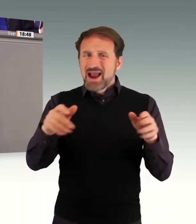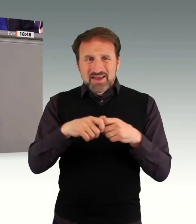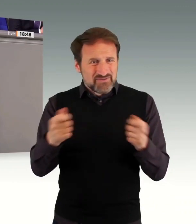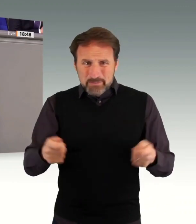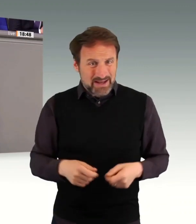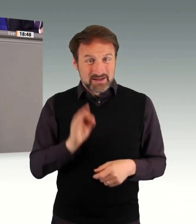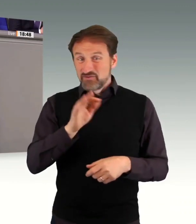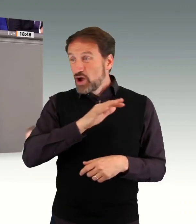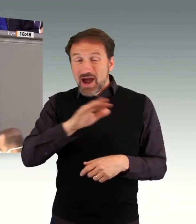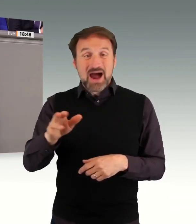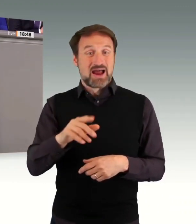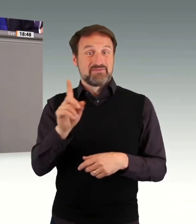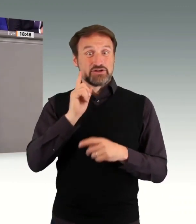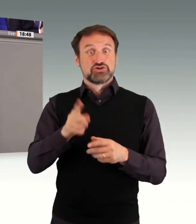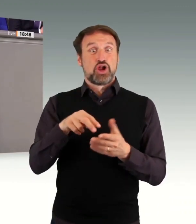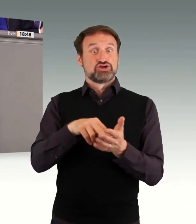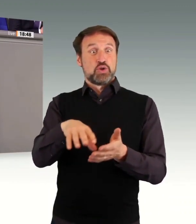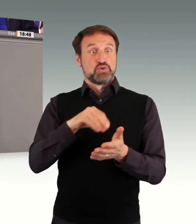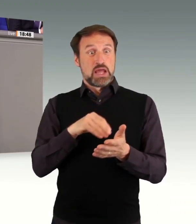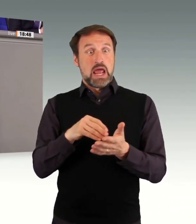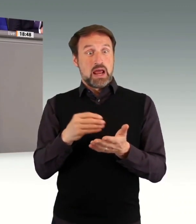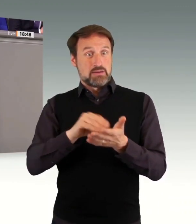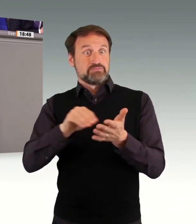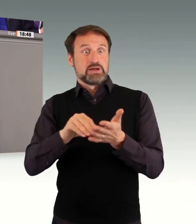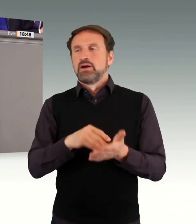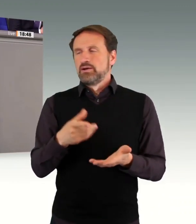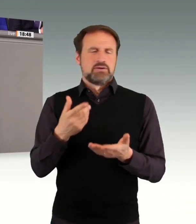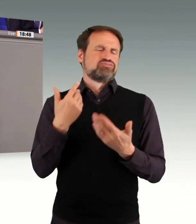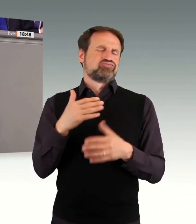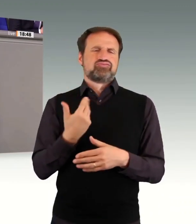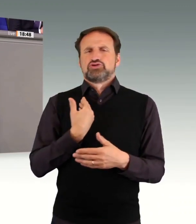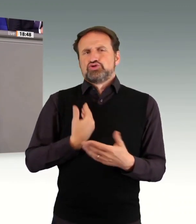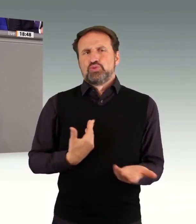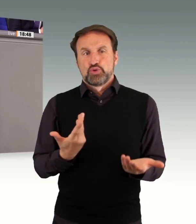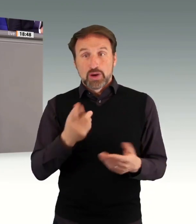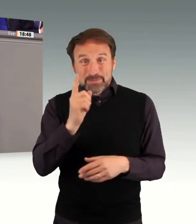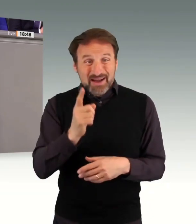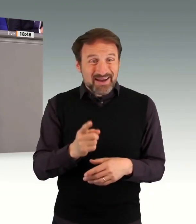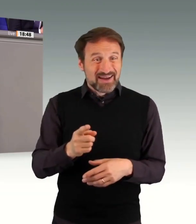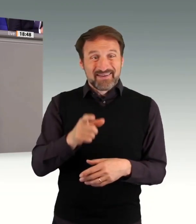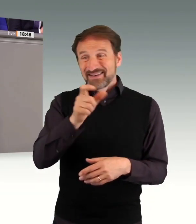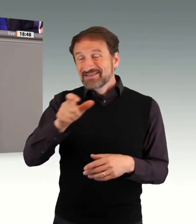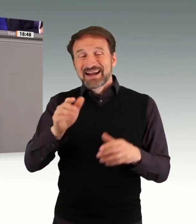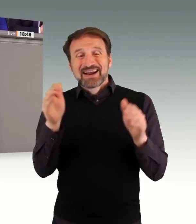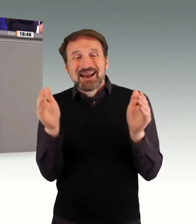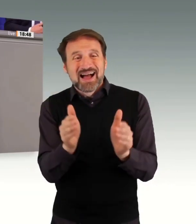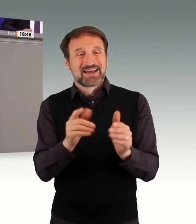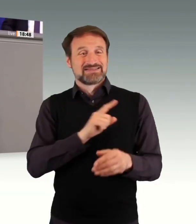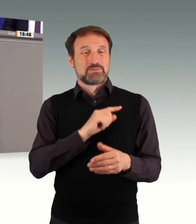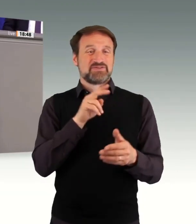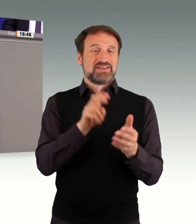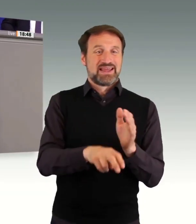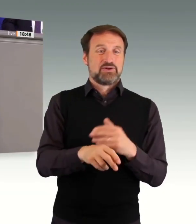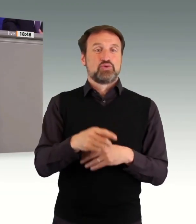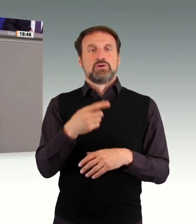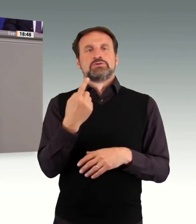ehrenamtliches Engagement angewiesen sind, haben unter diesen Bedingungen kaum eine Chance, ihre Expertise ernsthaft